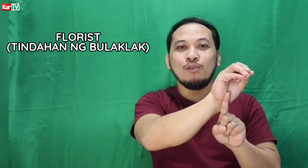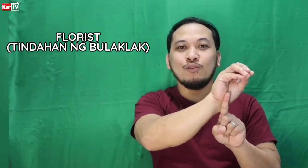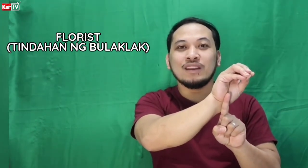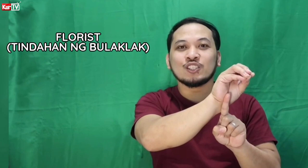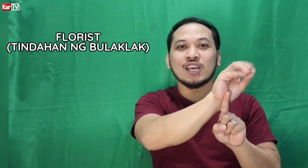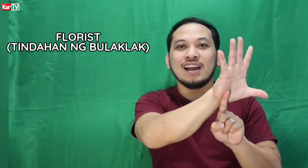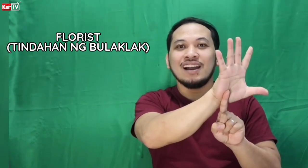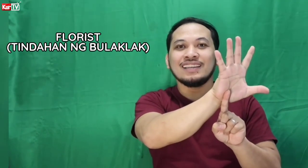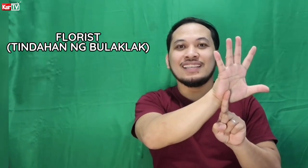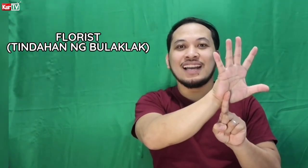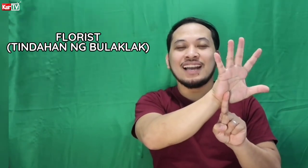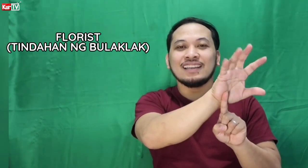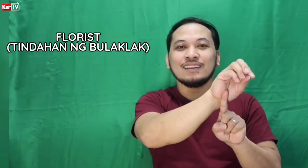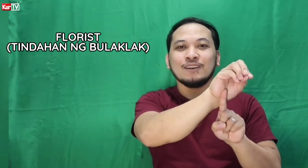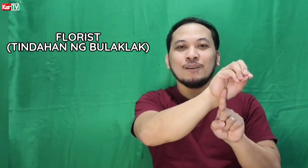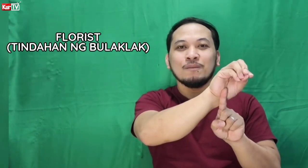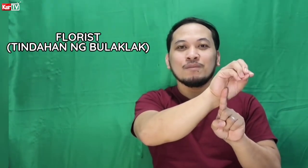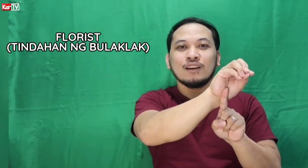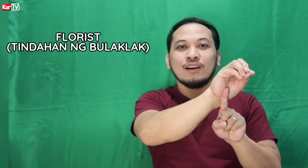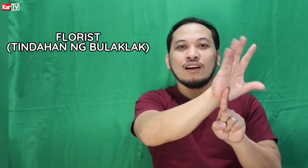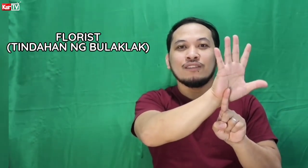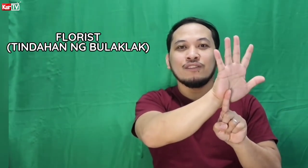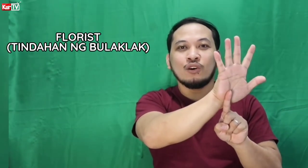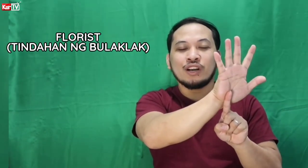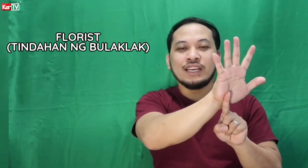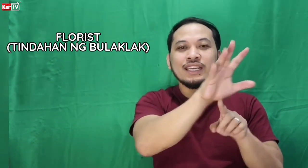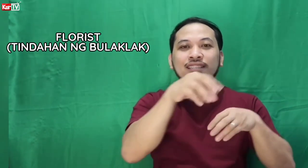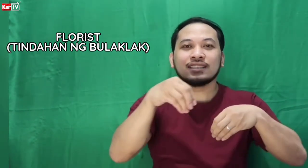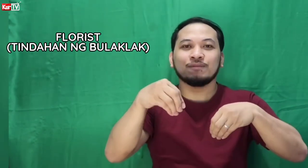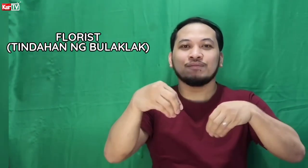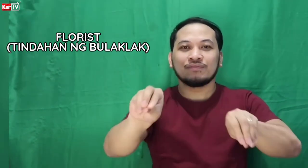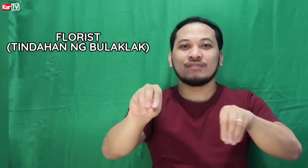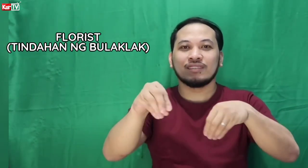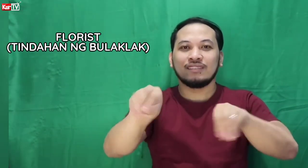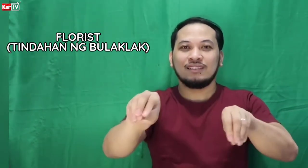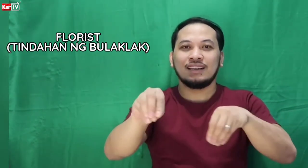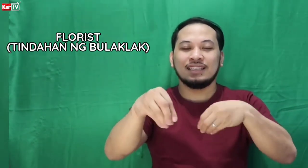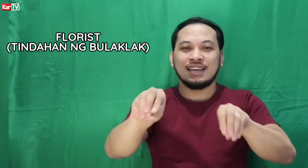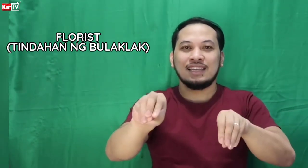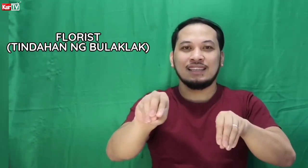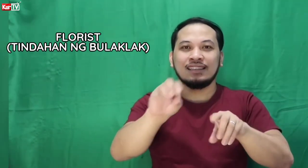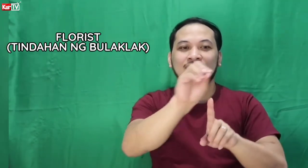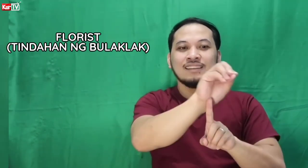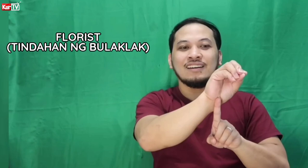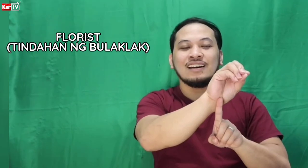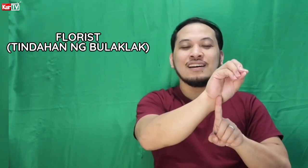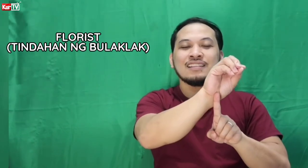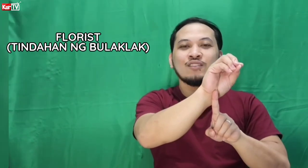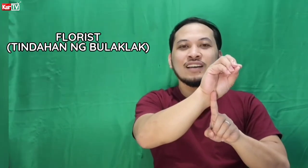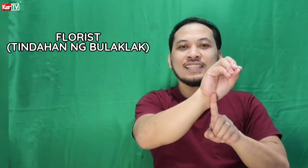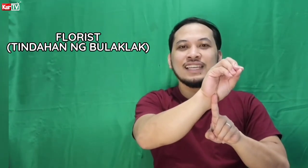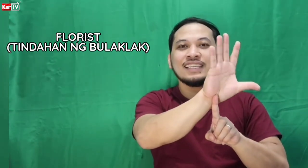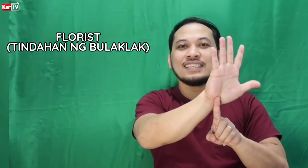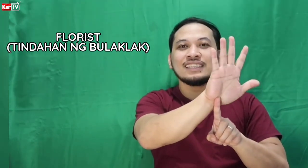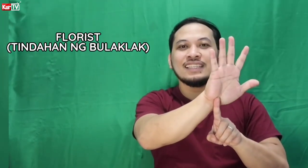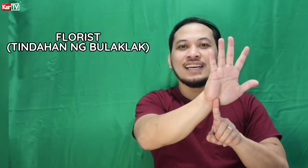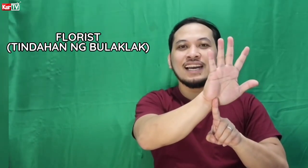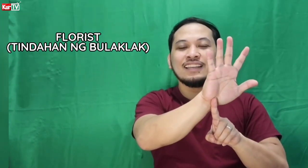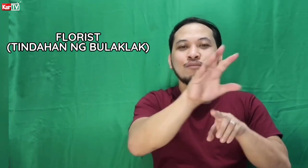-bloom na siya. Ayan. Flores. Ayan. Ito ang senyas ng tindahan ng